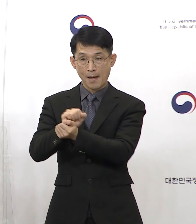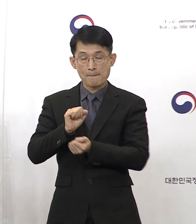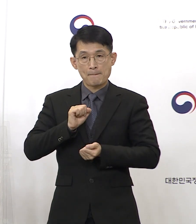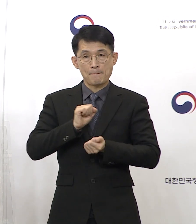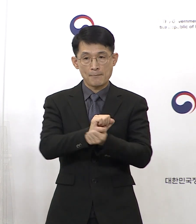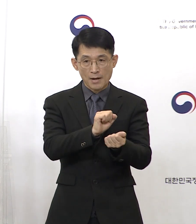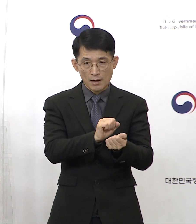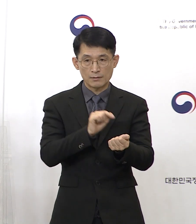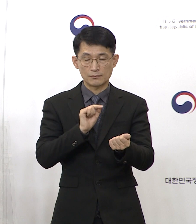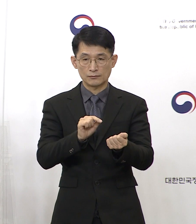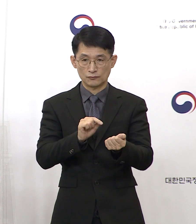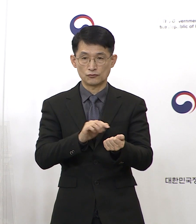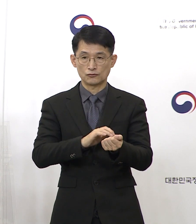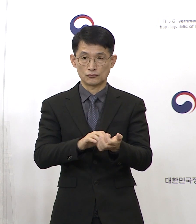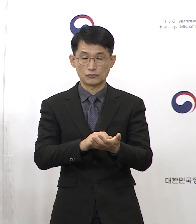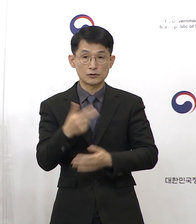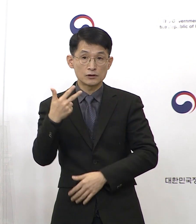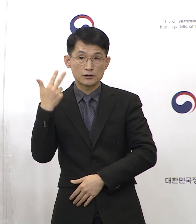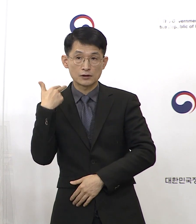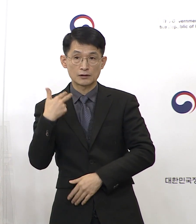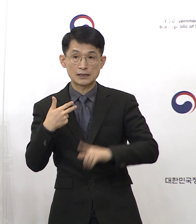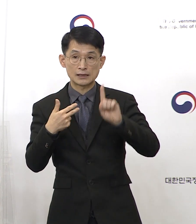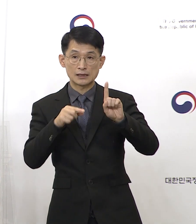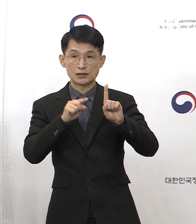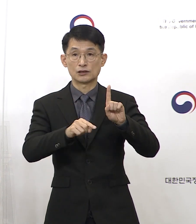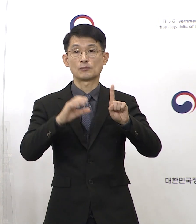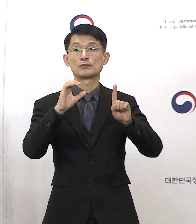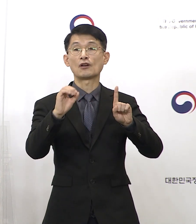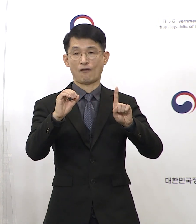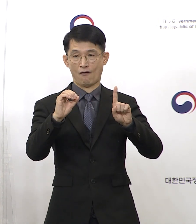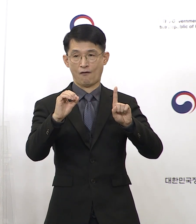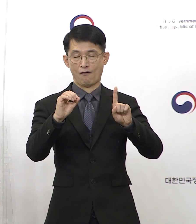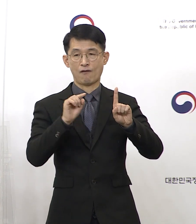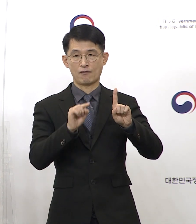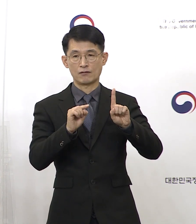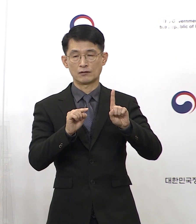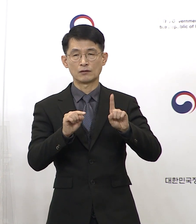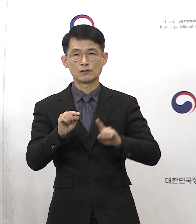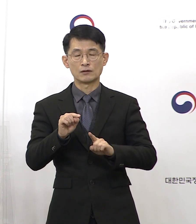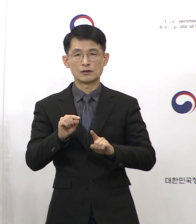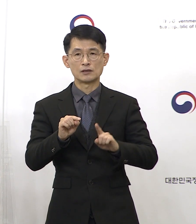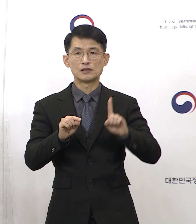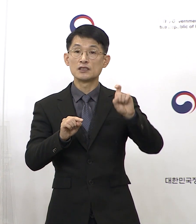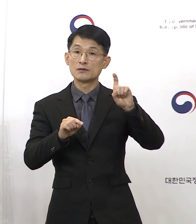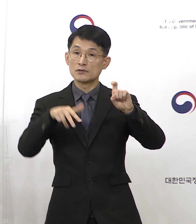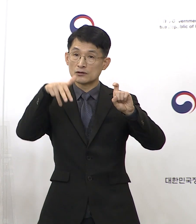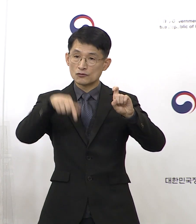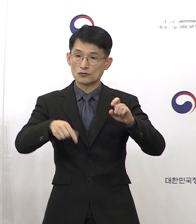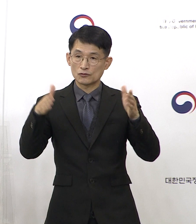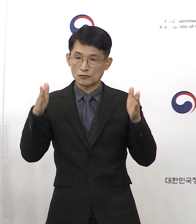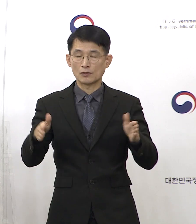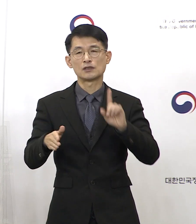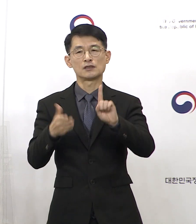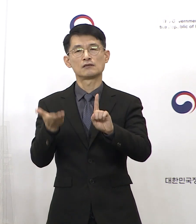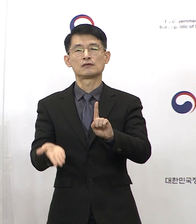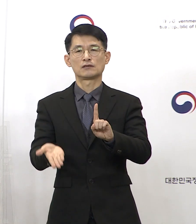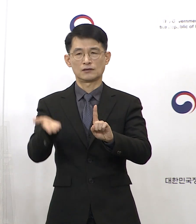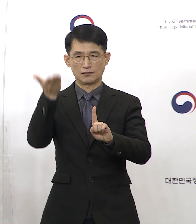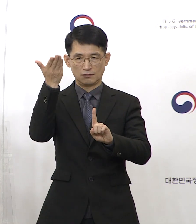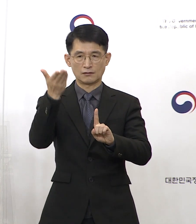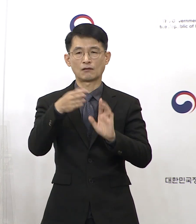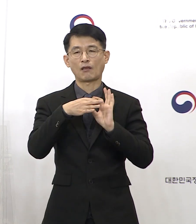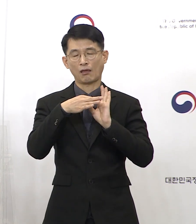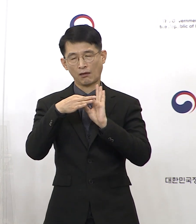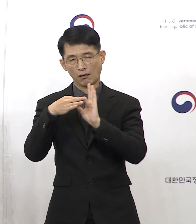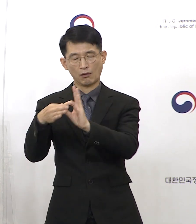감염재생산지수는 지난주에 1.001로서 11주 연속 1 이상을 유지하였습니다.